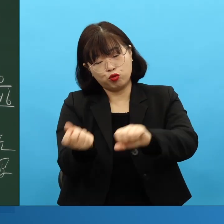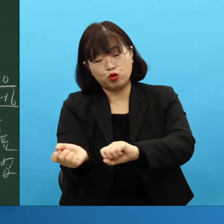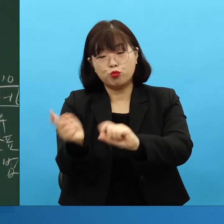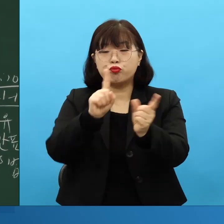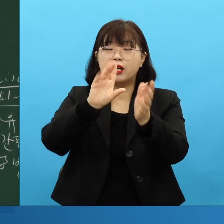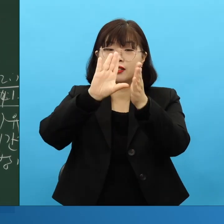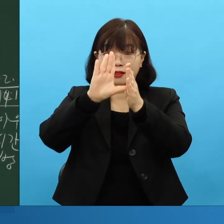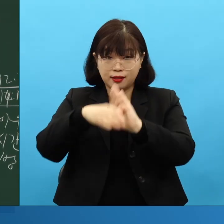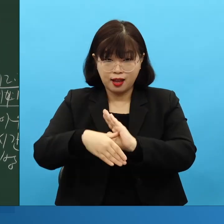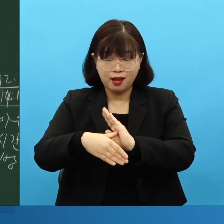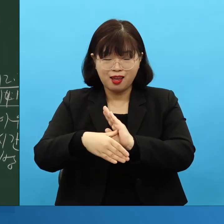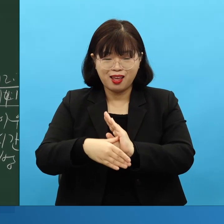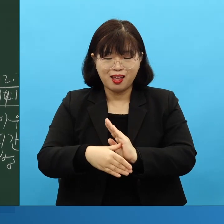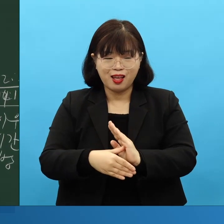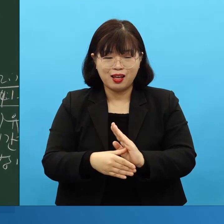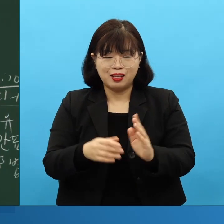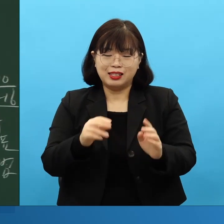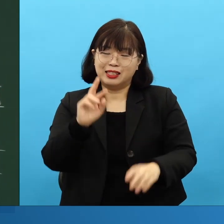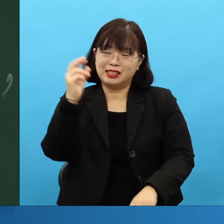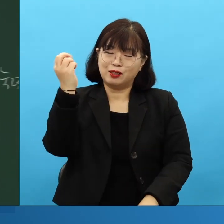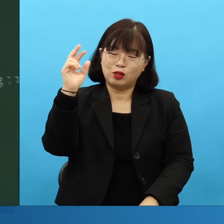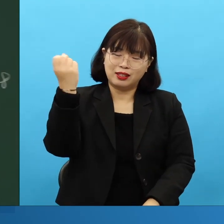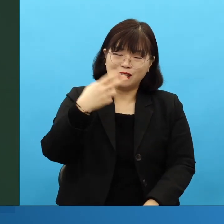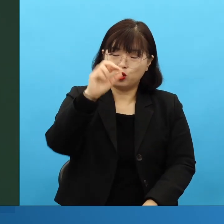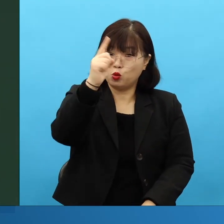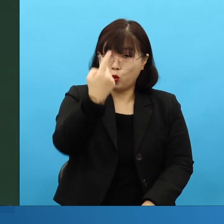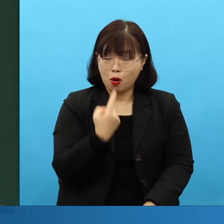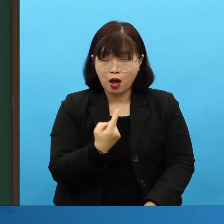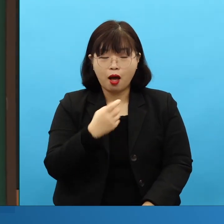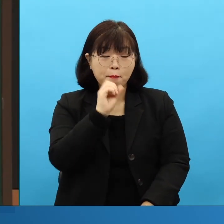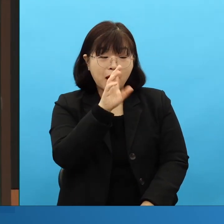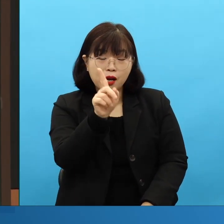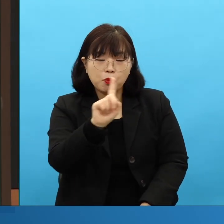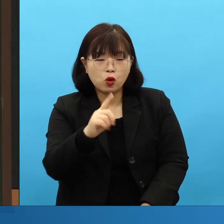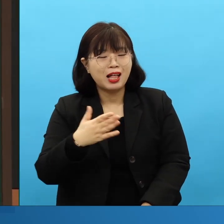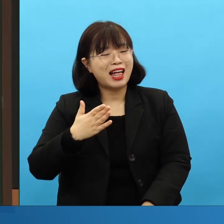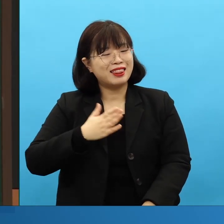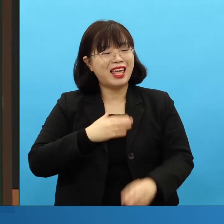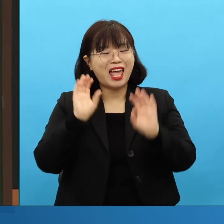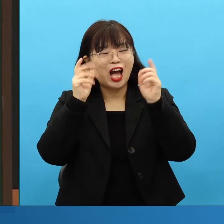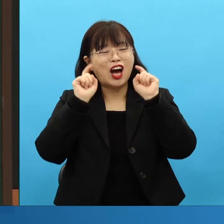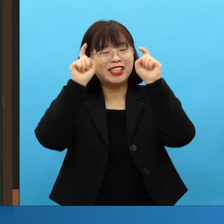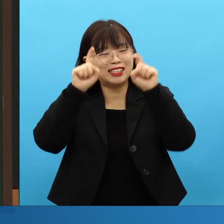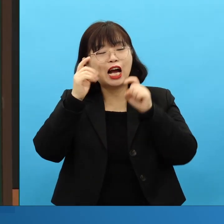이 말을 알아듣고 바울은 회당을 파오던 겁니다.